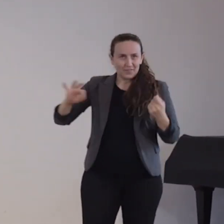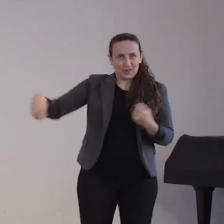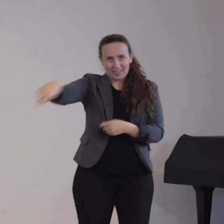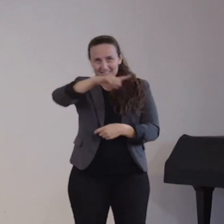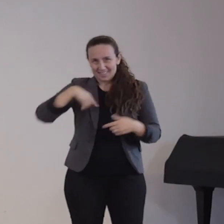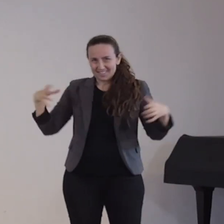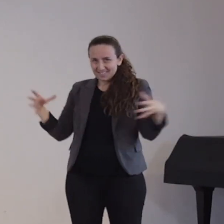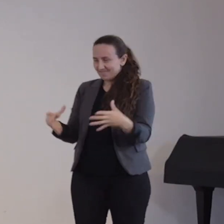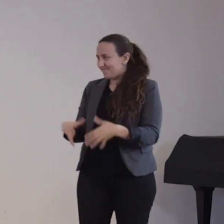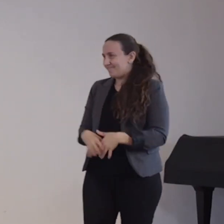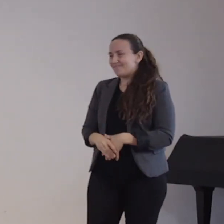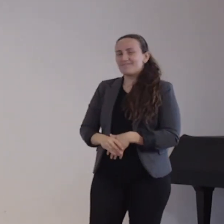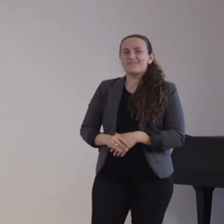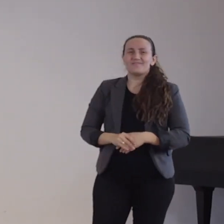Ja. Untertitelung